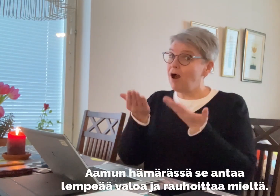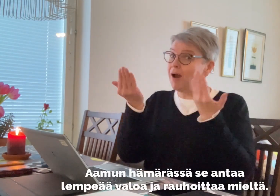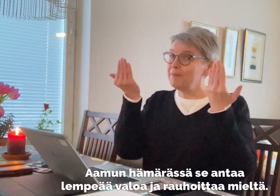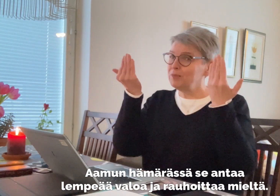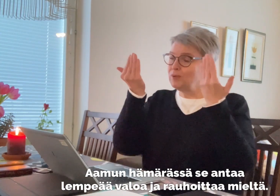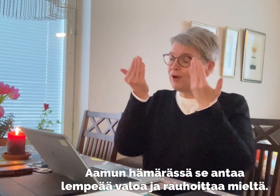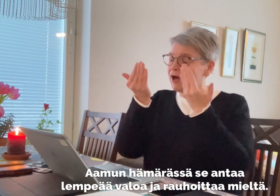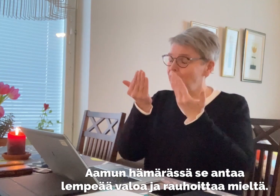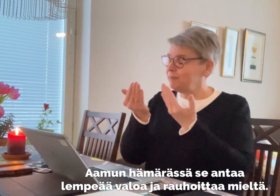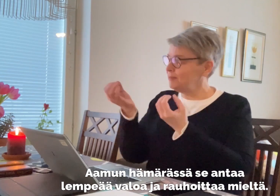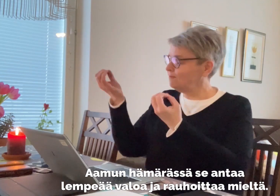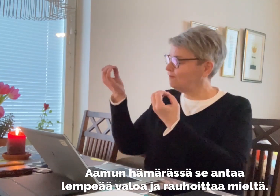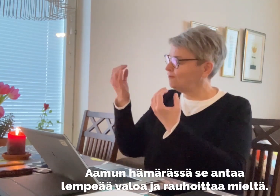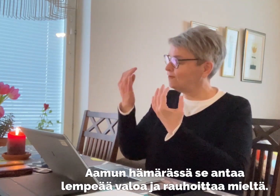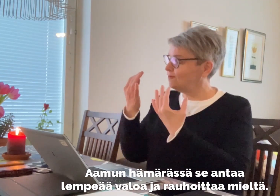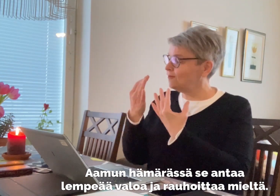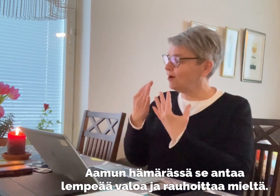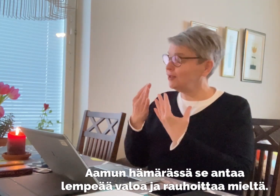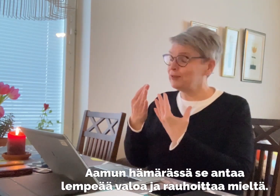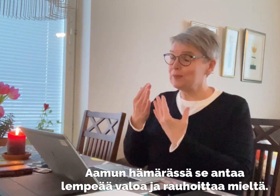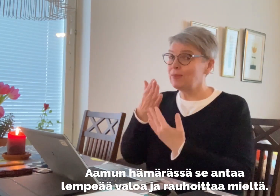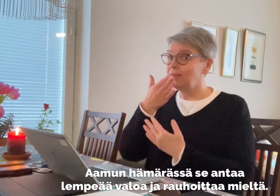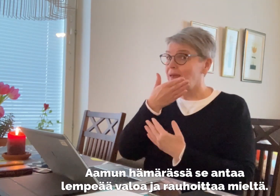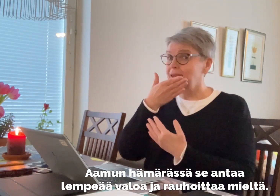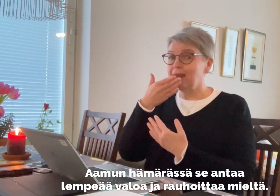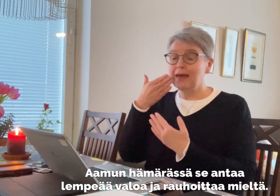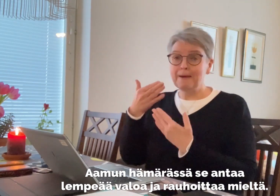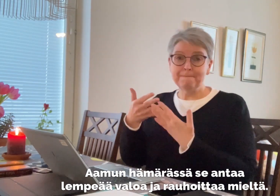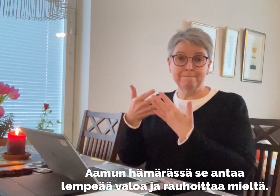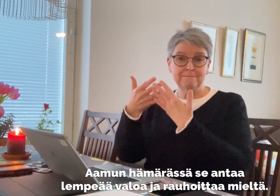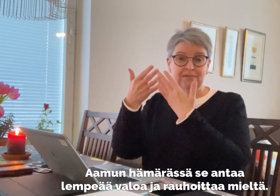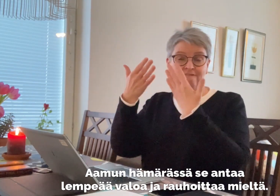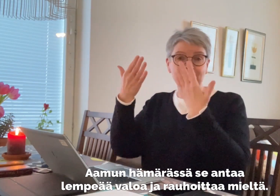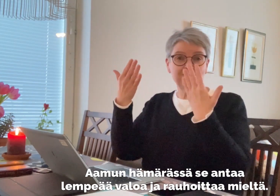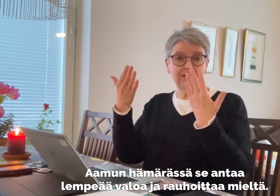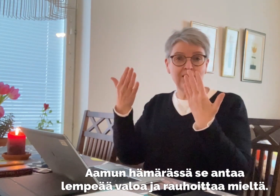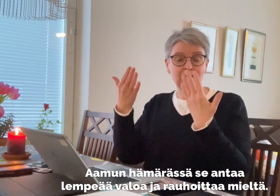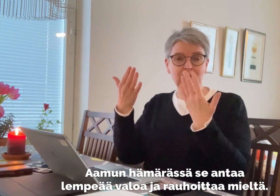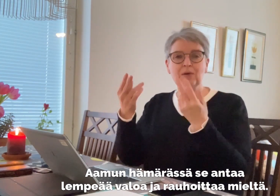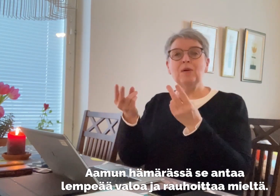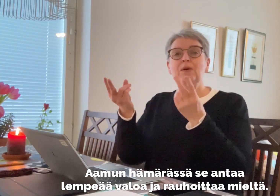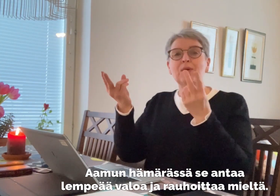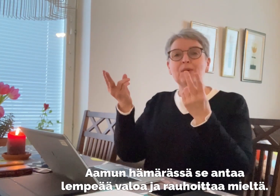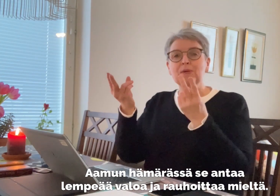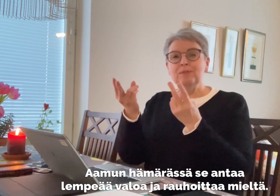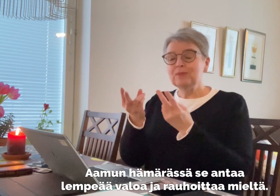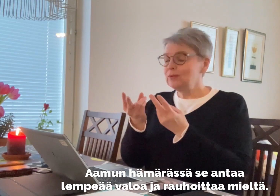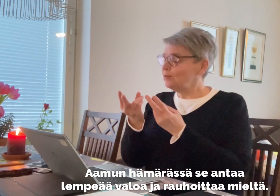Aamun hämärässä se antaa lempeää valoa ja rauhoittaa mieltä.